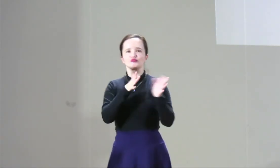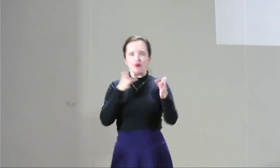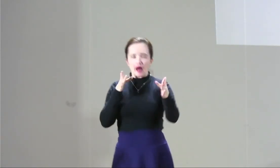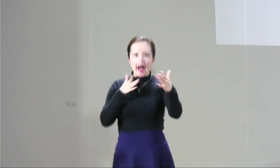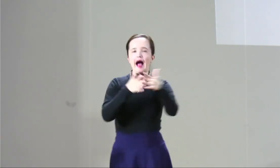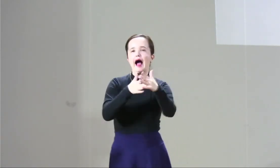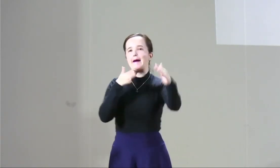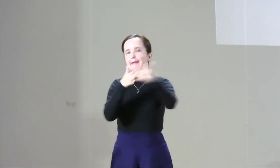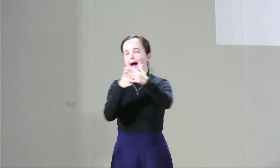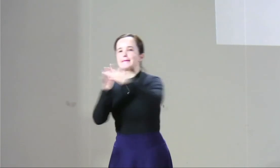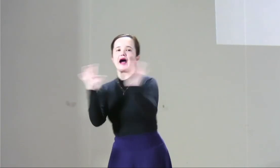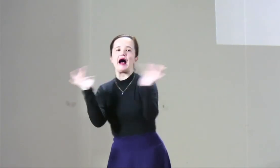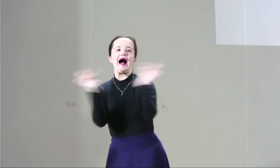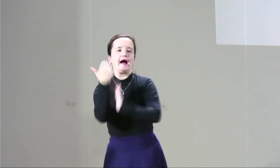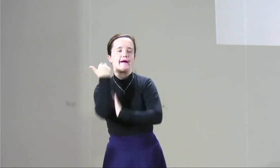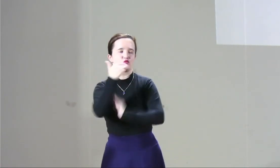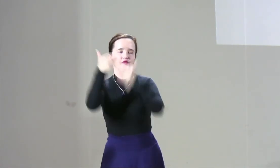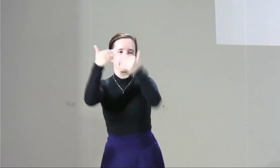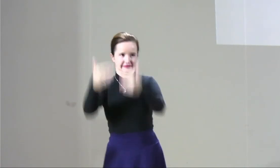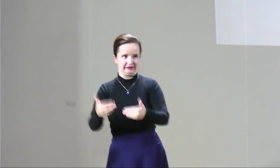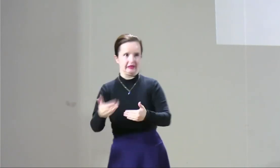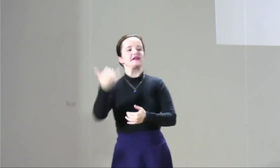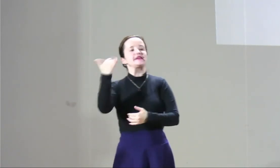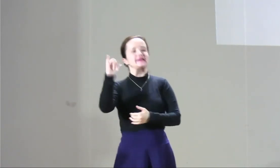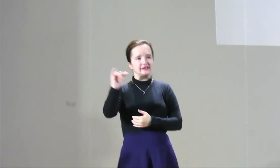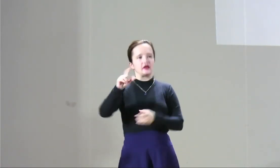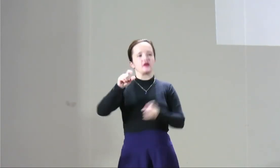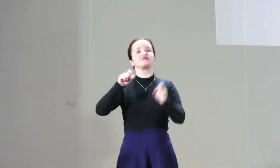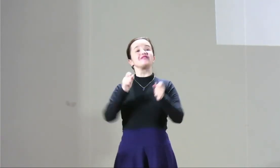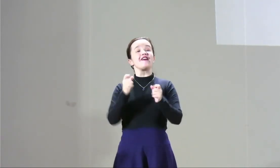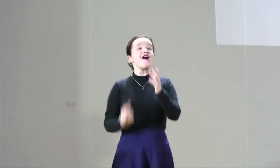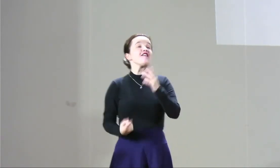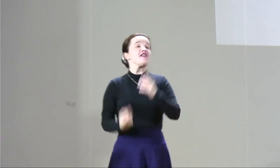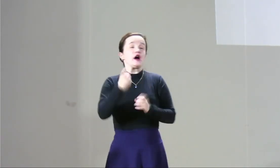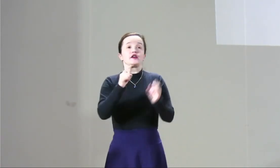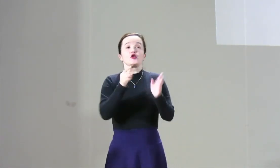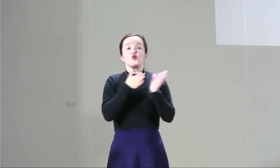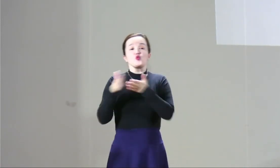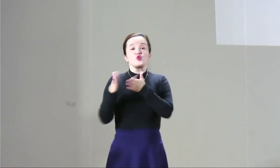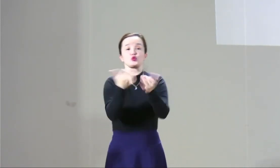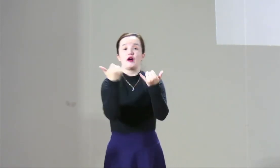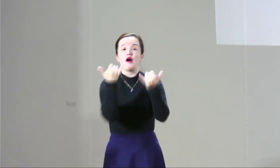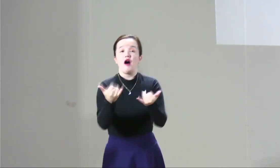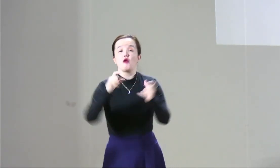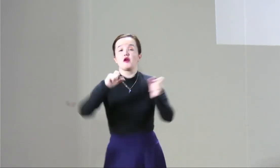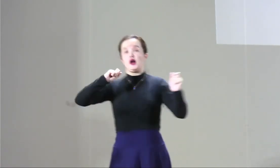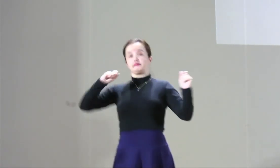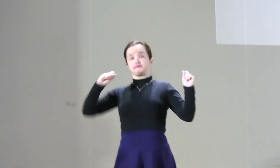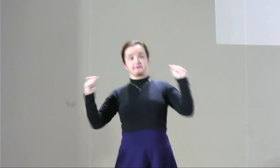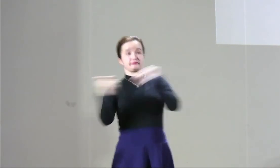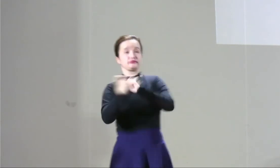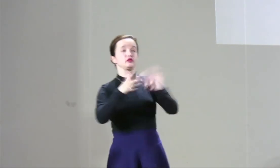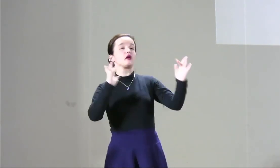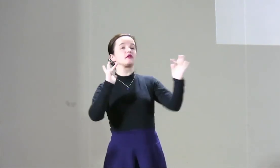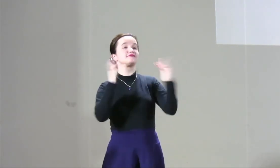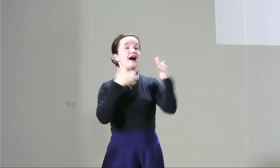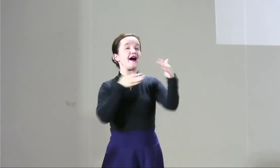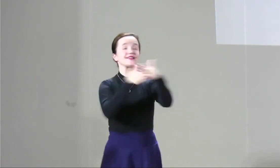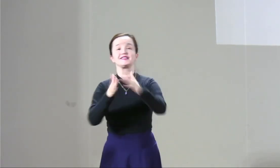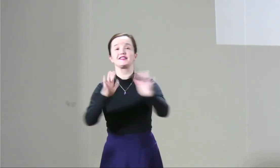bien entonces cómo se hace ese proceso de atención porque se tienen barreras y las personas las mujeres sordas necesitamos atender y que